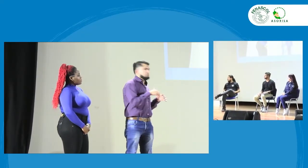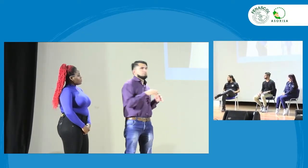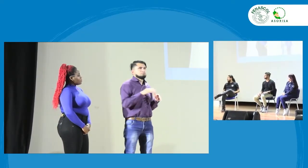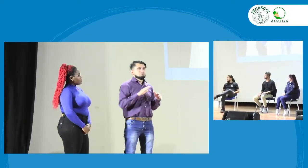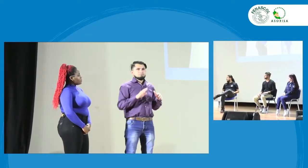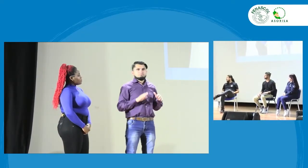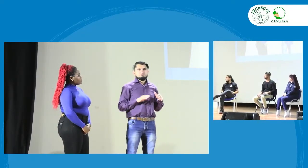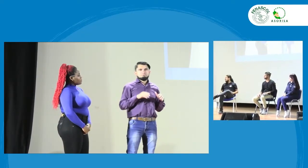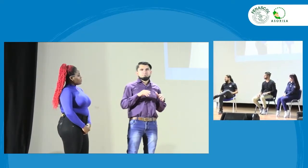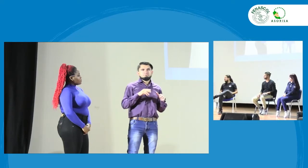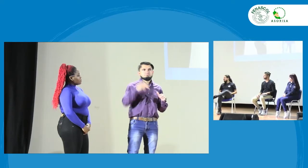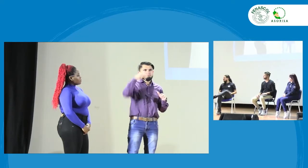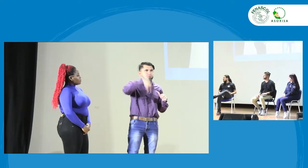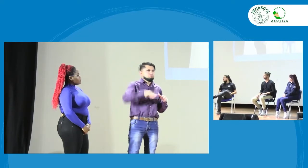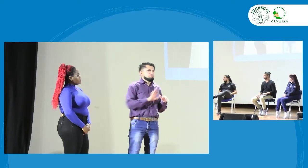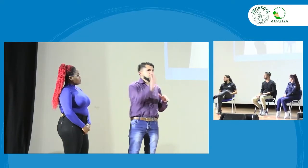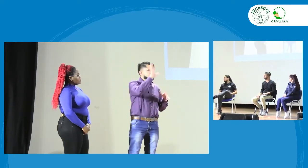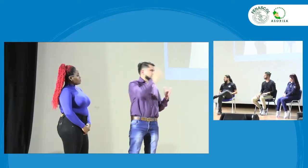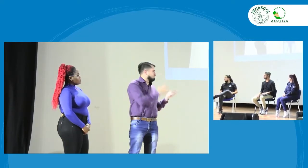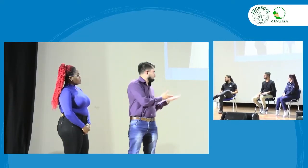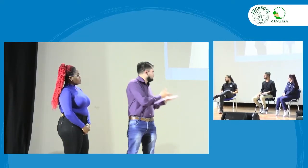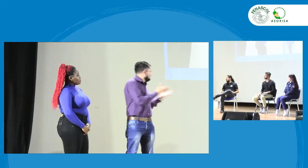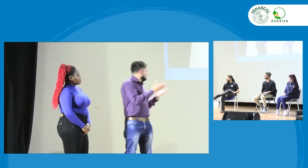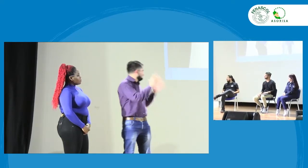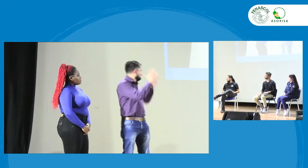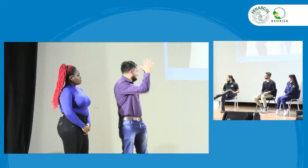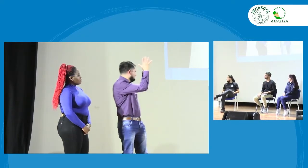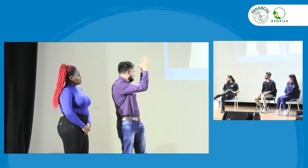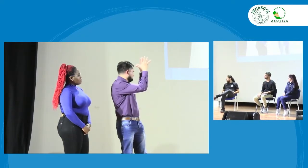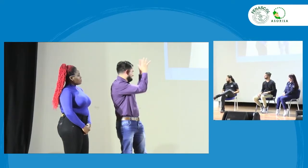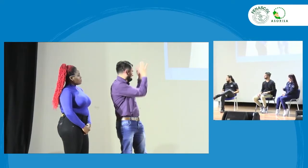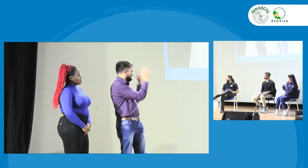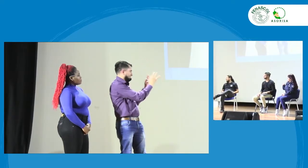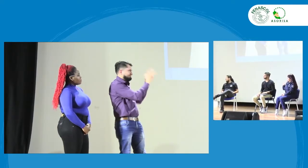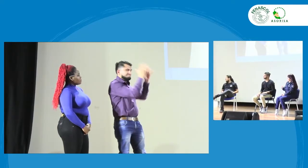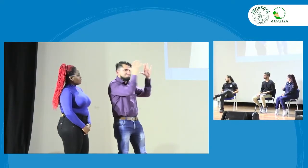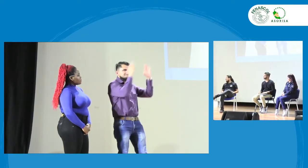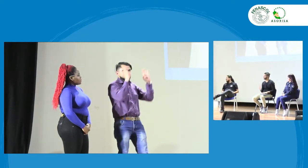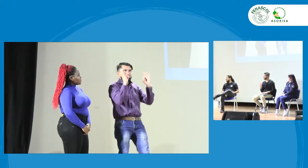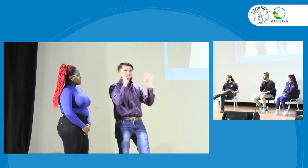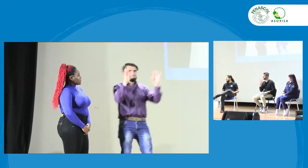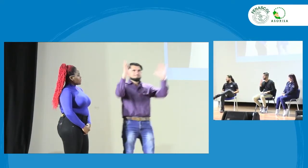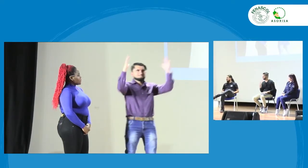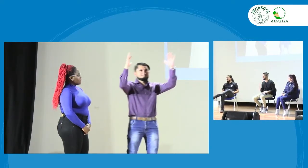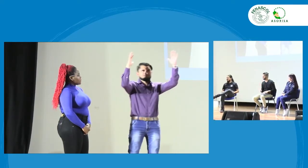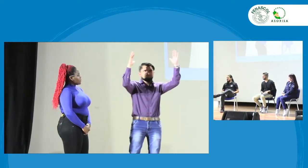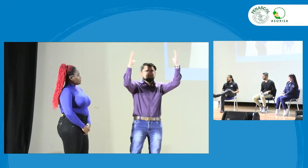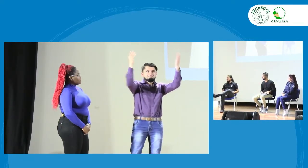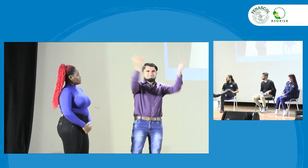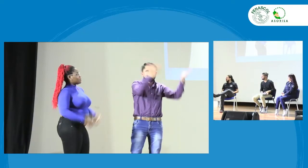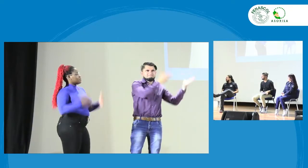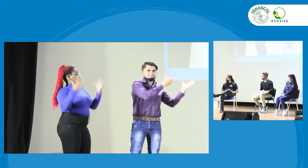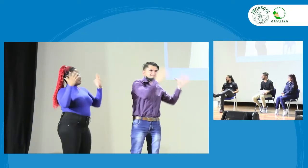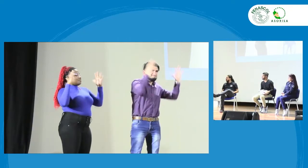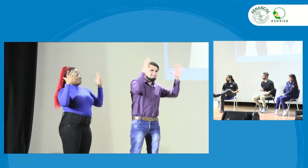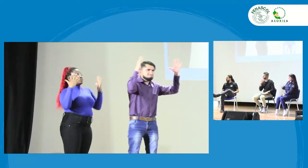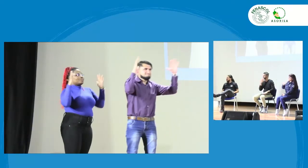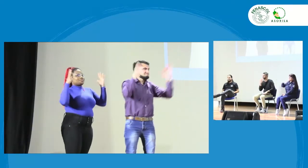a los tres. ¿Qué tema tan importante que es el movimiento asociativo en la juventud? Y obviamente el Consejo Nacional de la Juventud